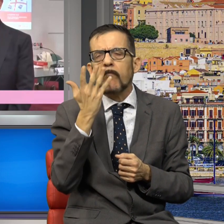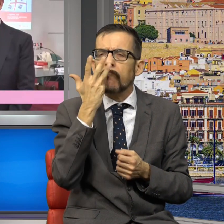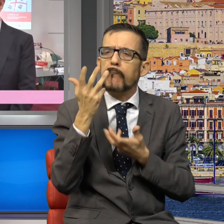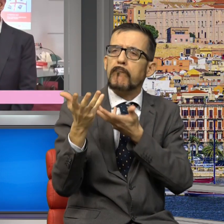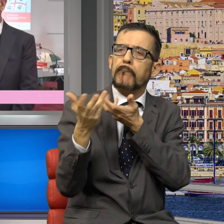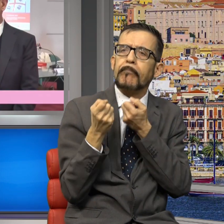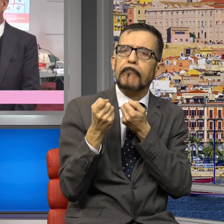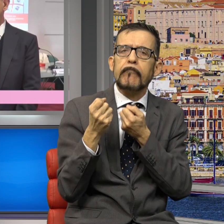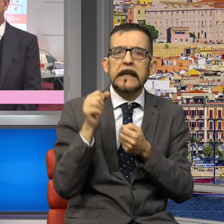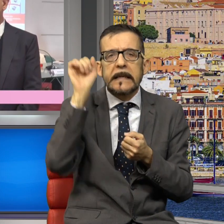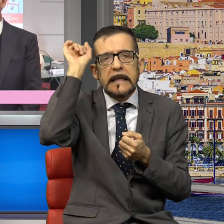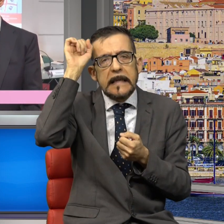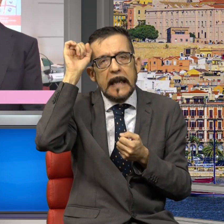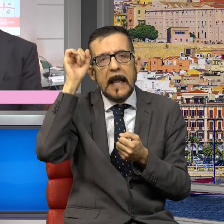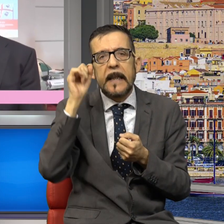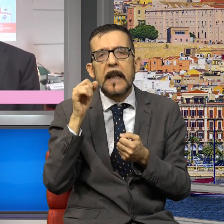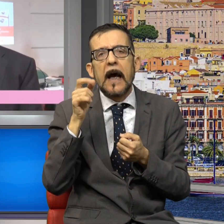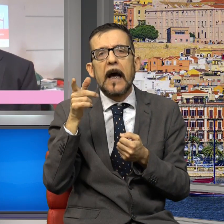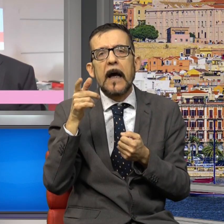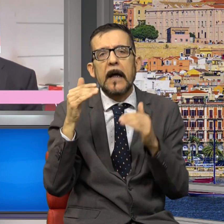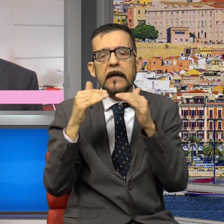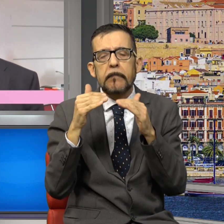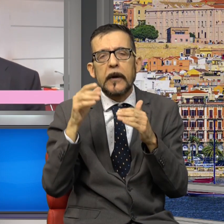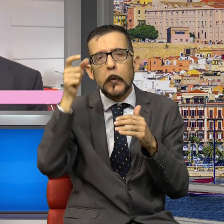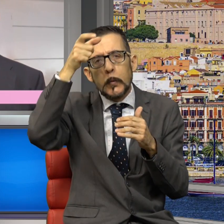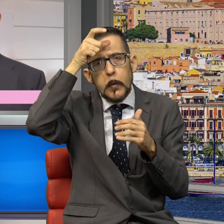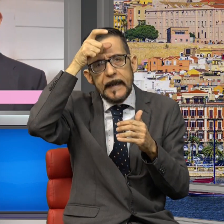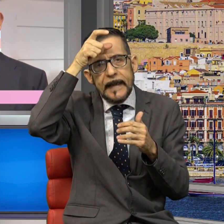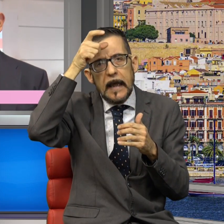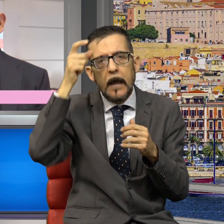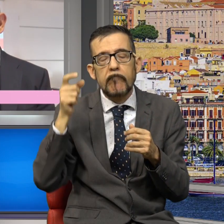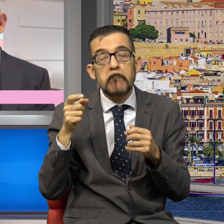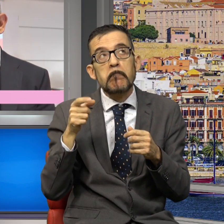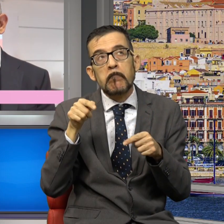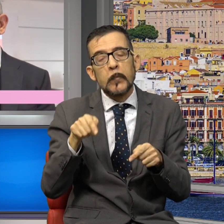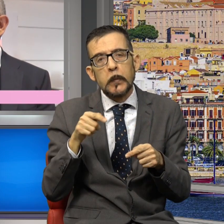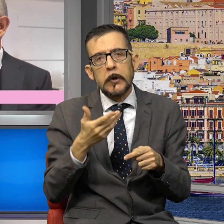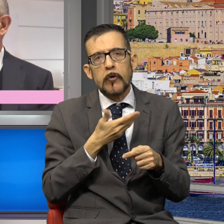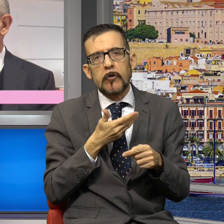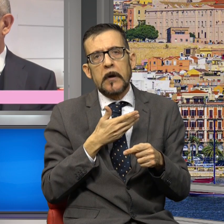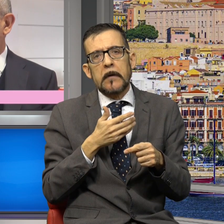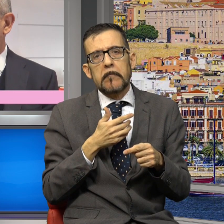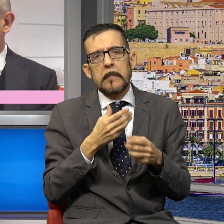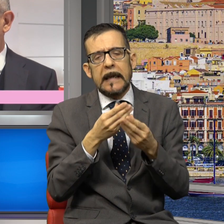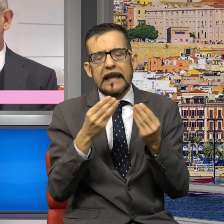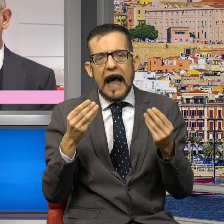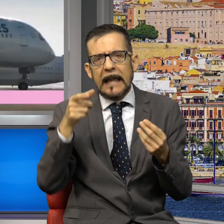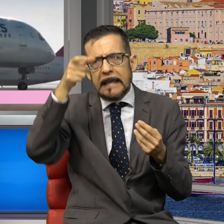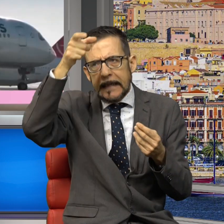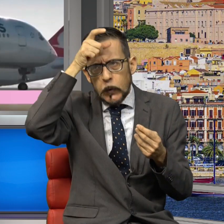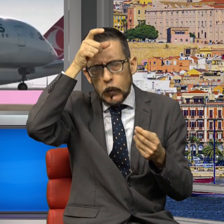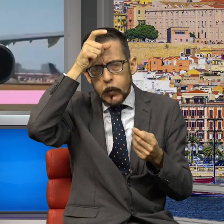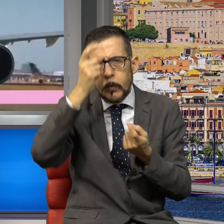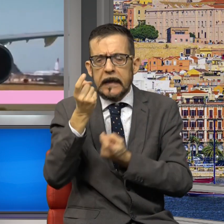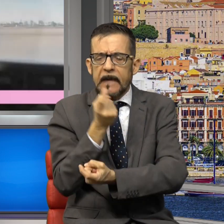la Sardegna sulla Turchia? Beh, anche qui noi abbiamo molti turchi che vengono in Italia.